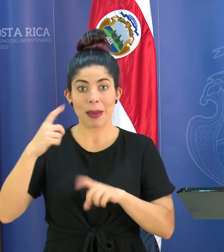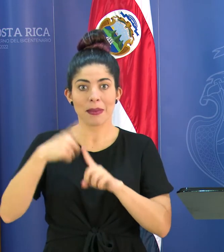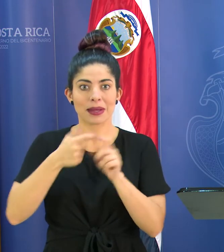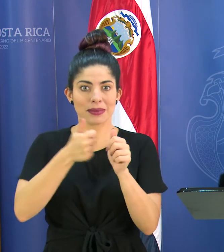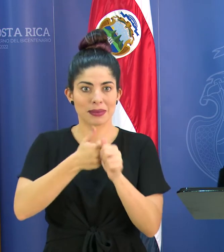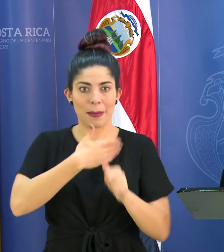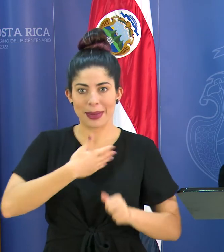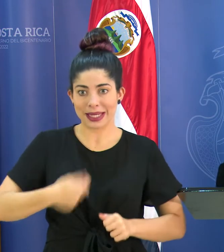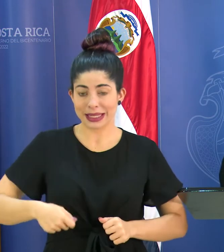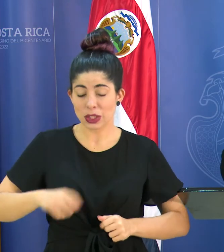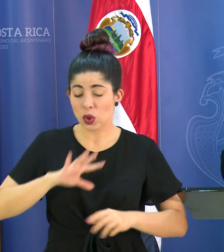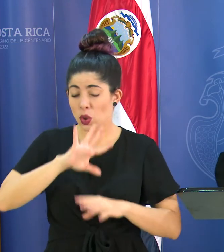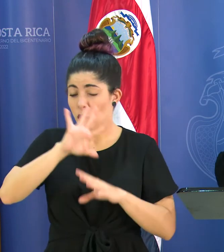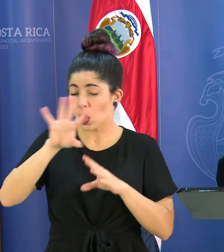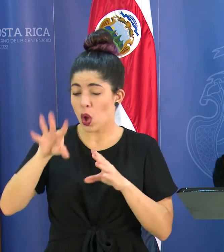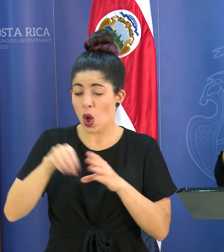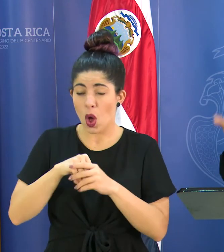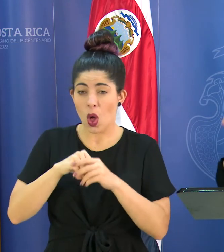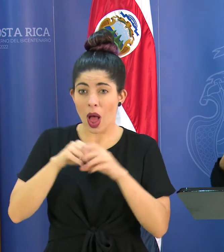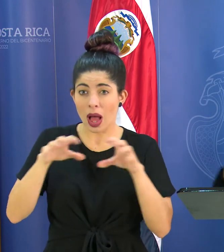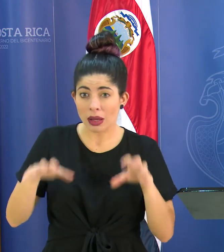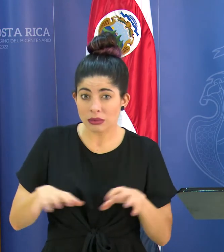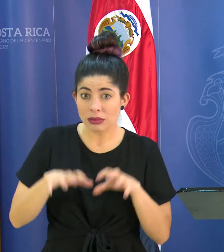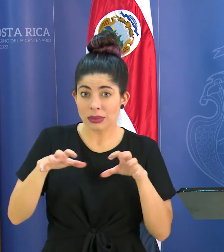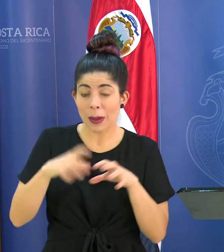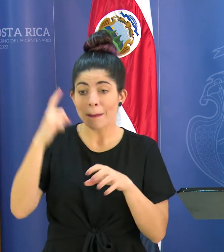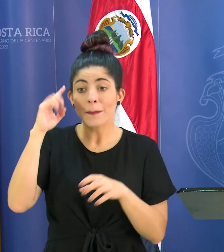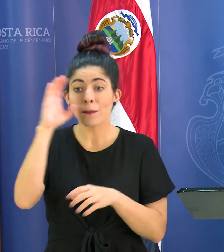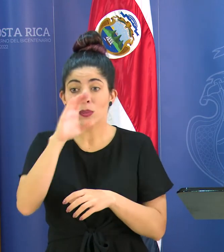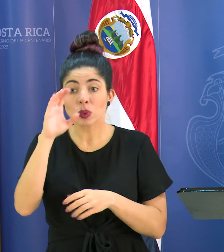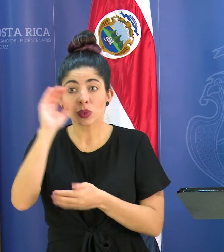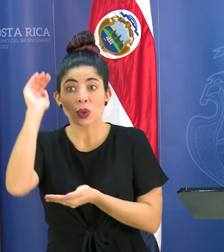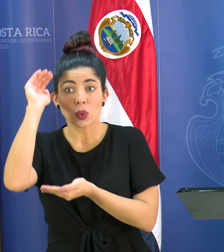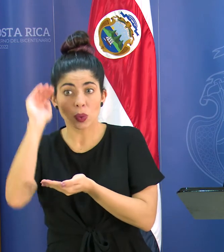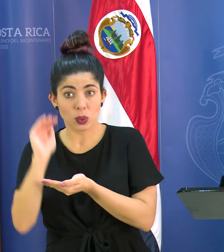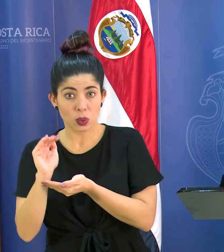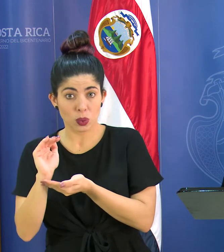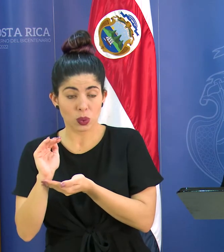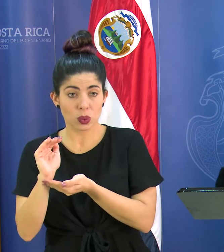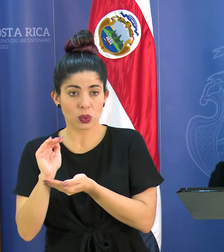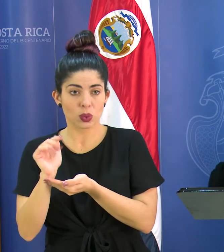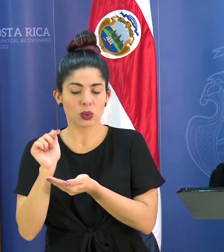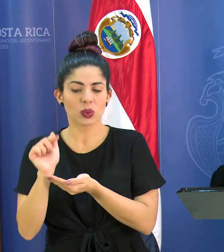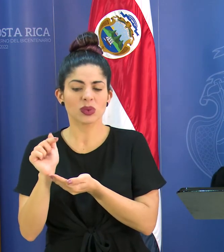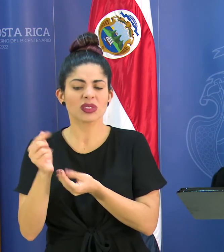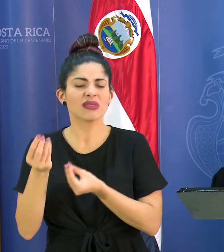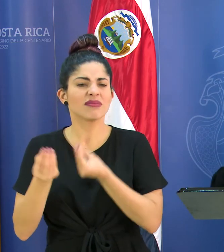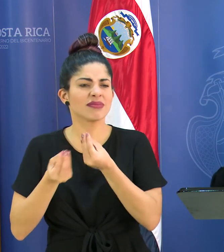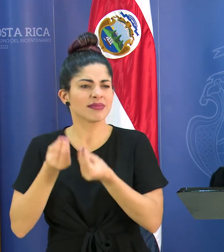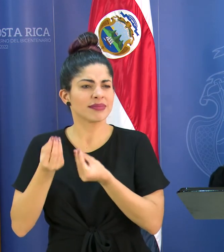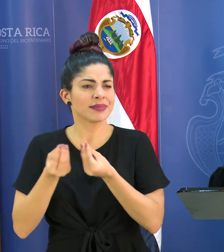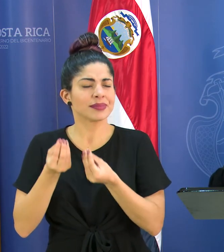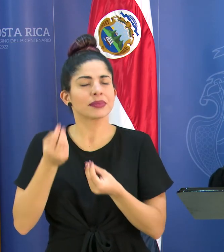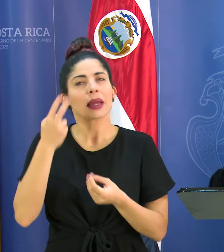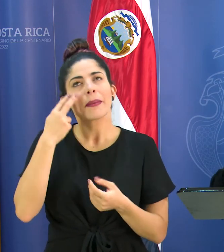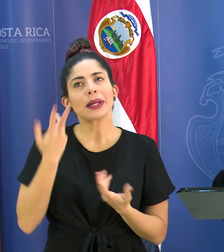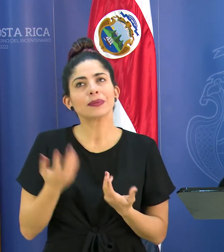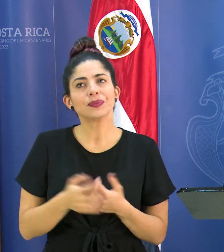todas estas acciones para mitigar lo que van a hacer es a ver